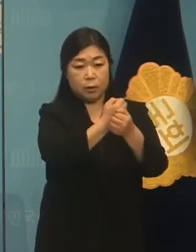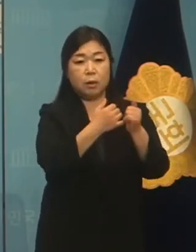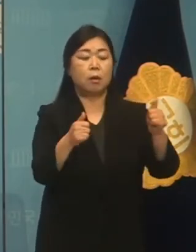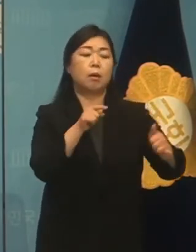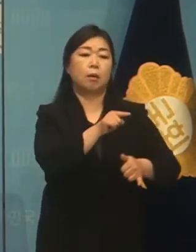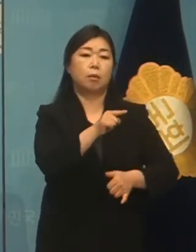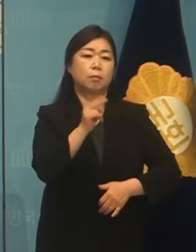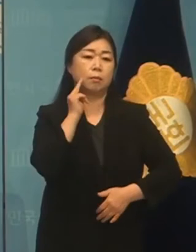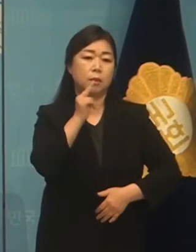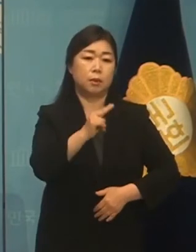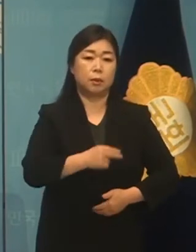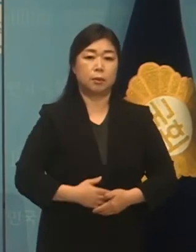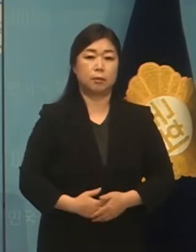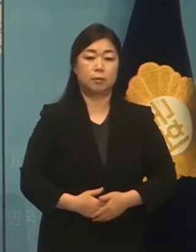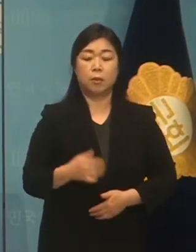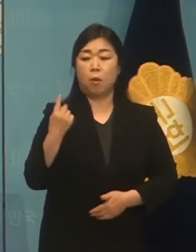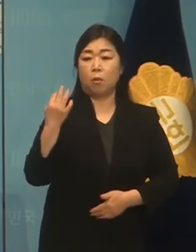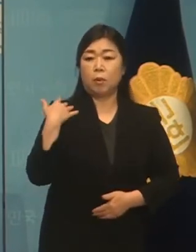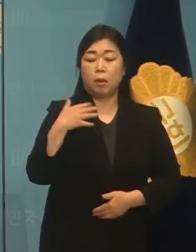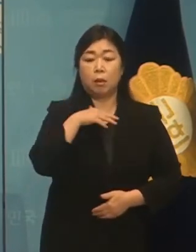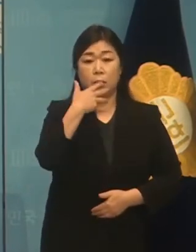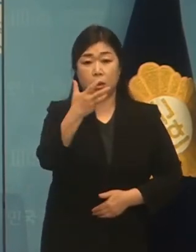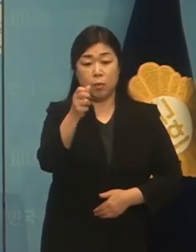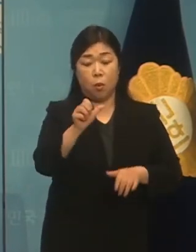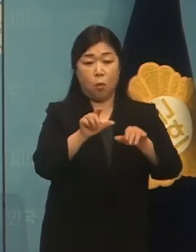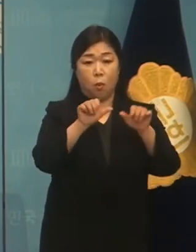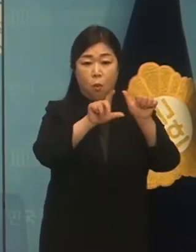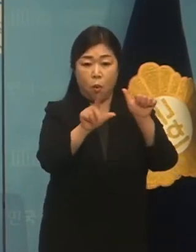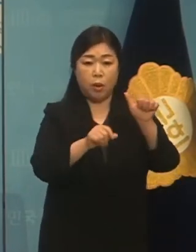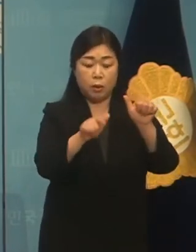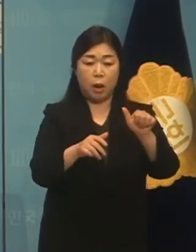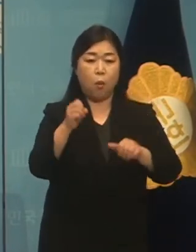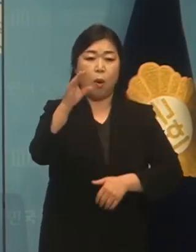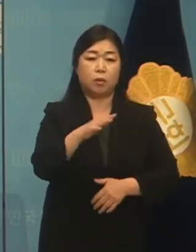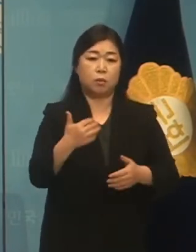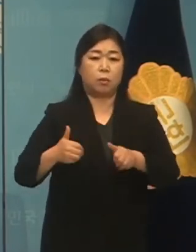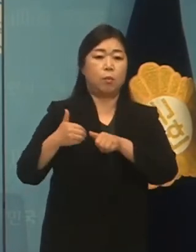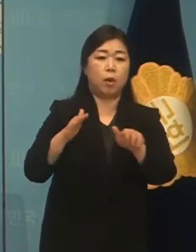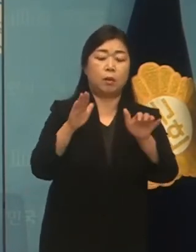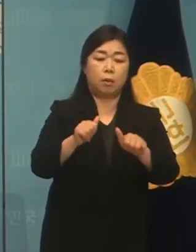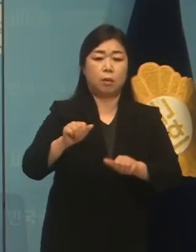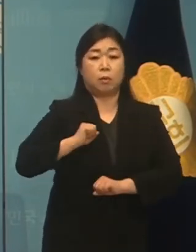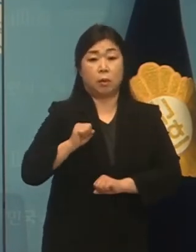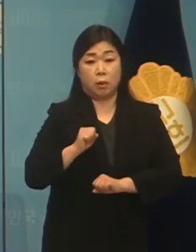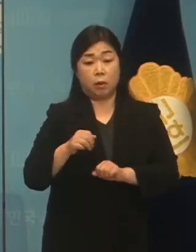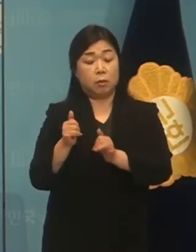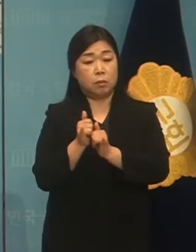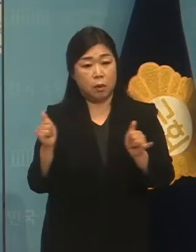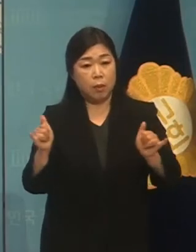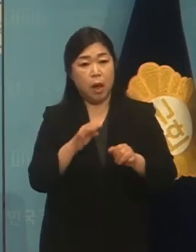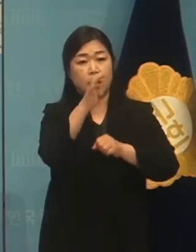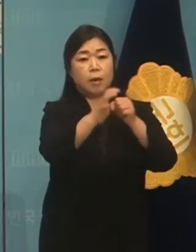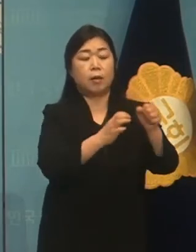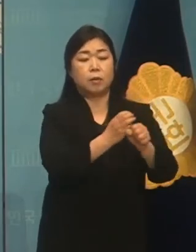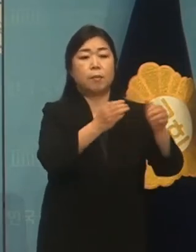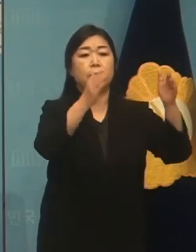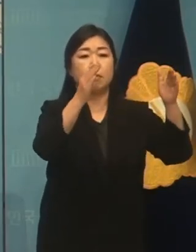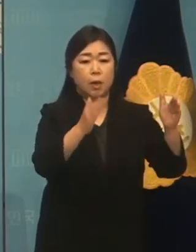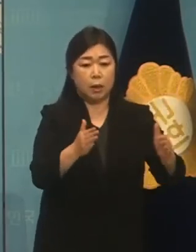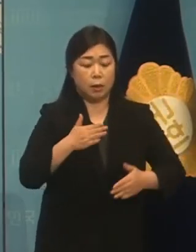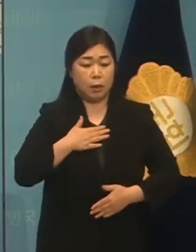없습니다. 며칠 전 80년 5월 당시 광주에 기립됐던 한 대형군이 40년 만에